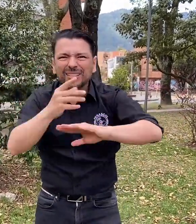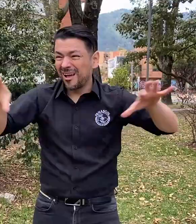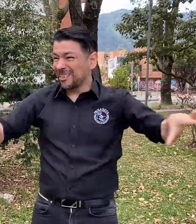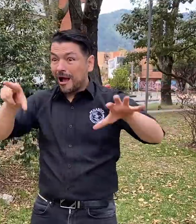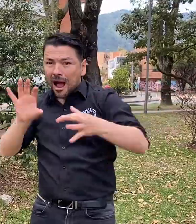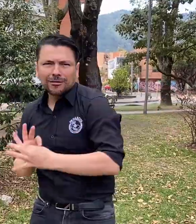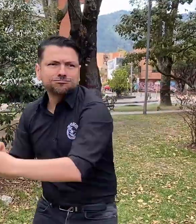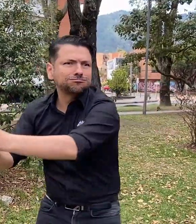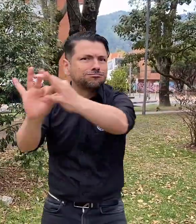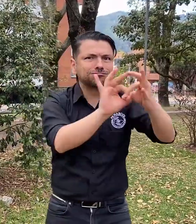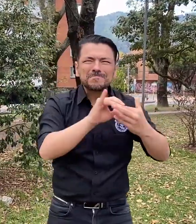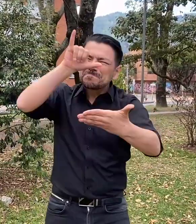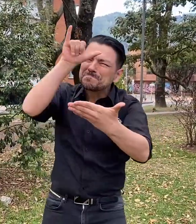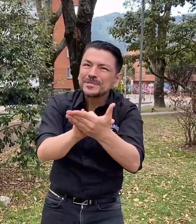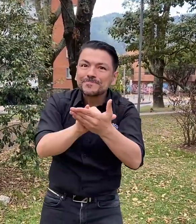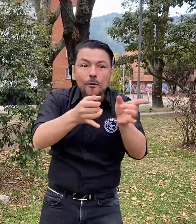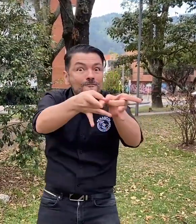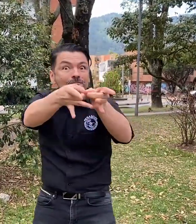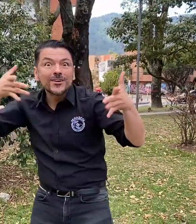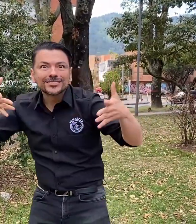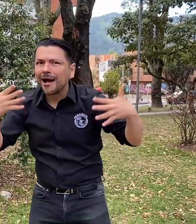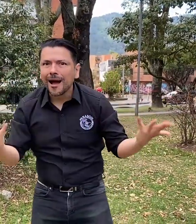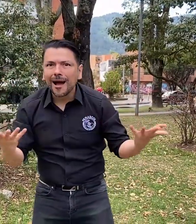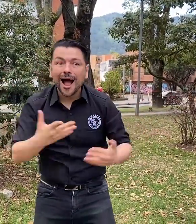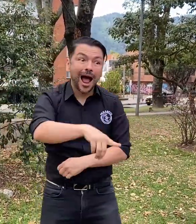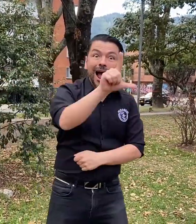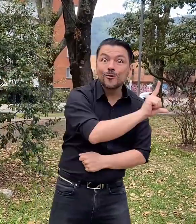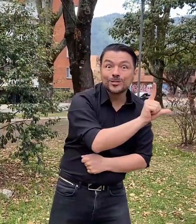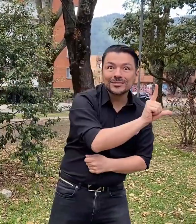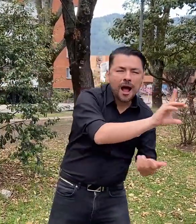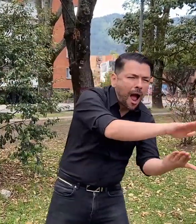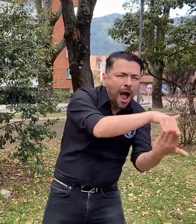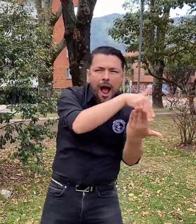unidos en las mismas fechas. De lunes a domingo.